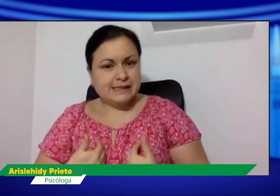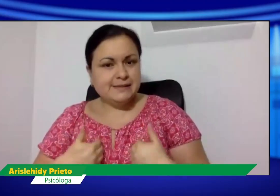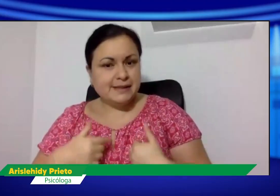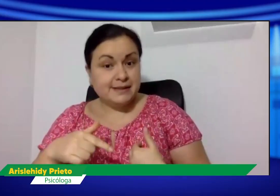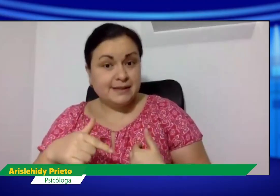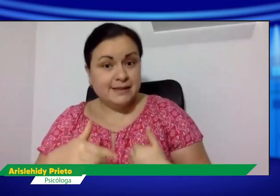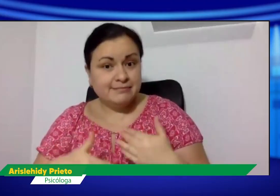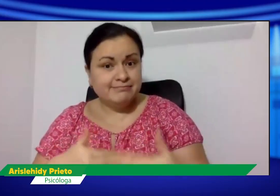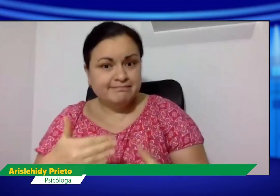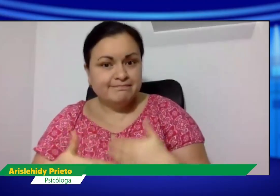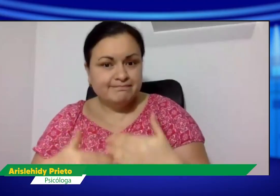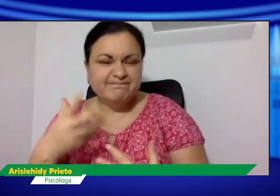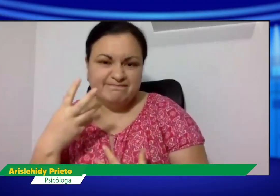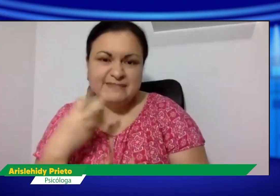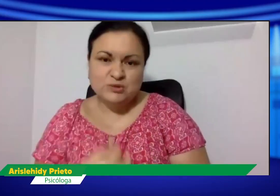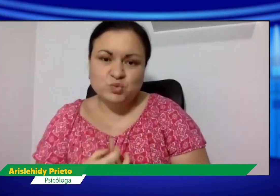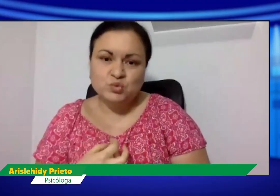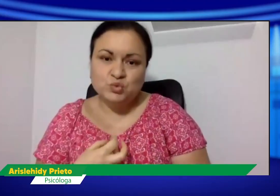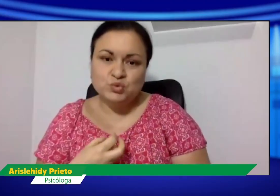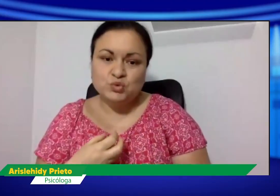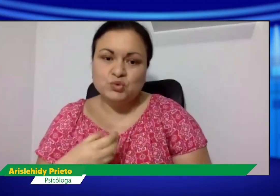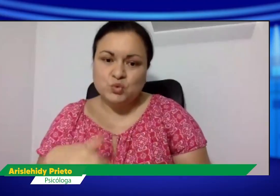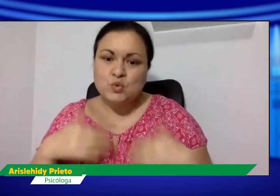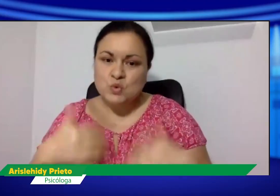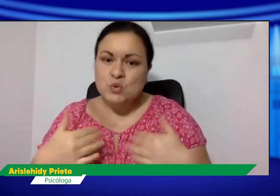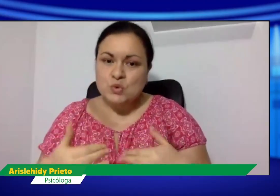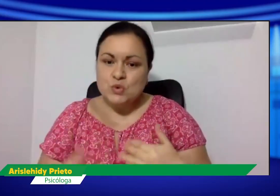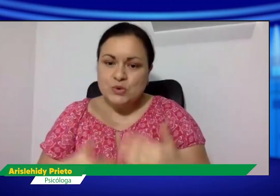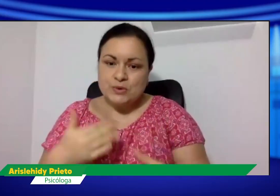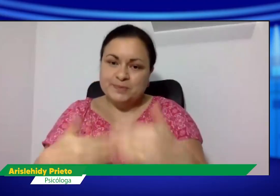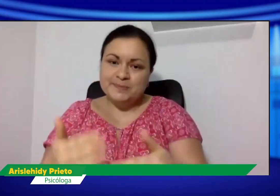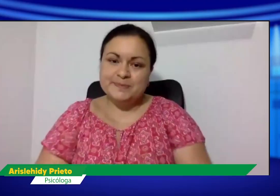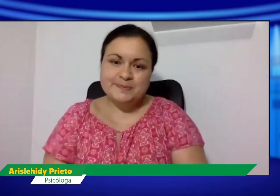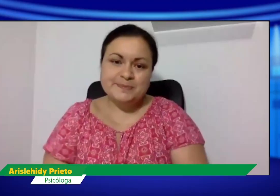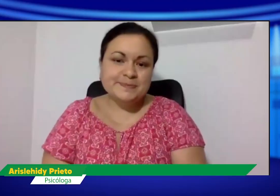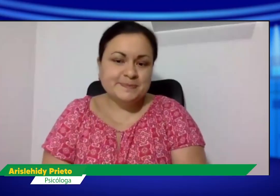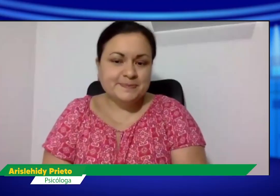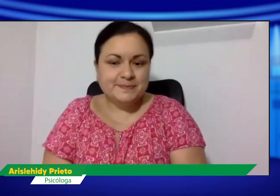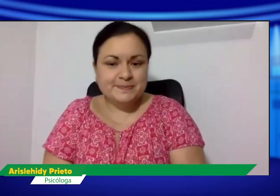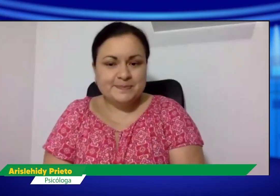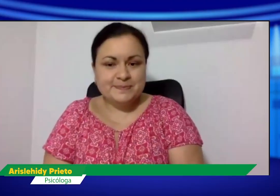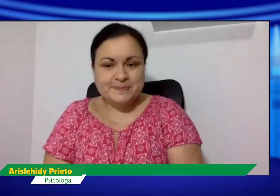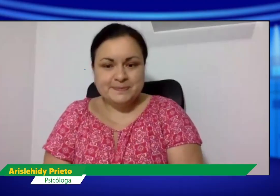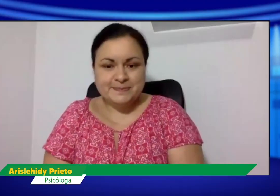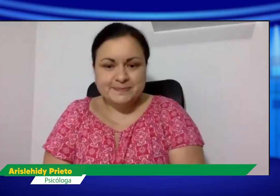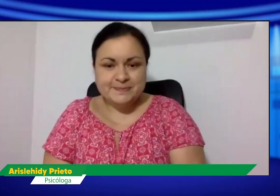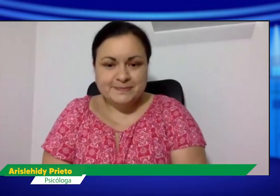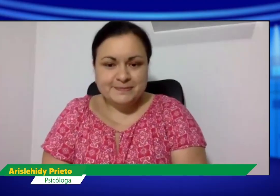casa, es genera bastante cansancio, y sí, genera esta depresión, y pues bueno, así continúa.